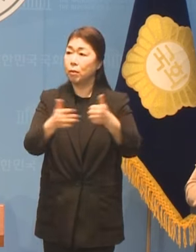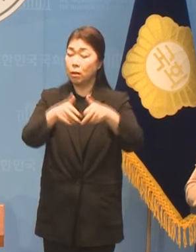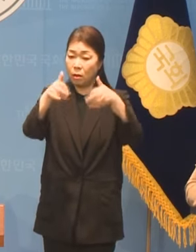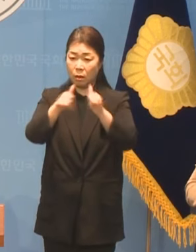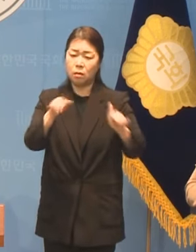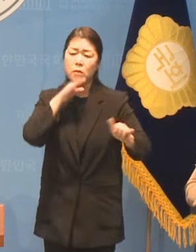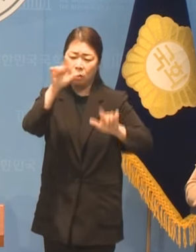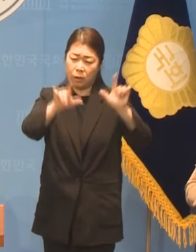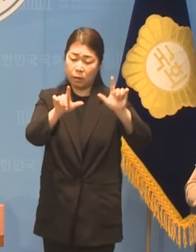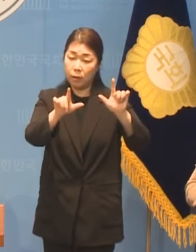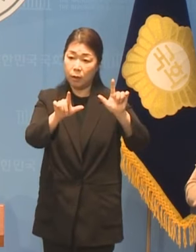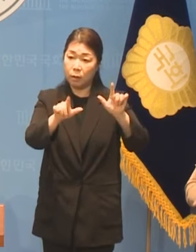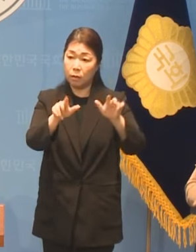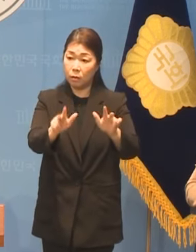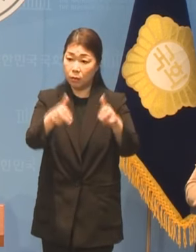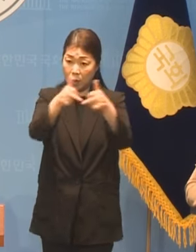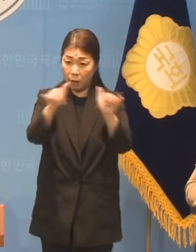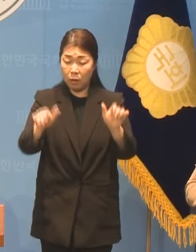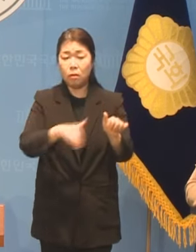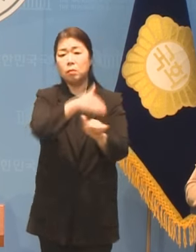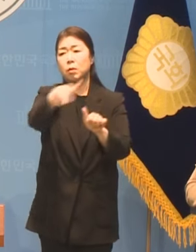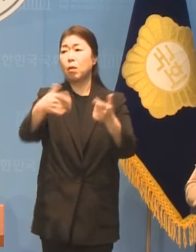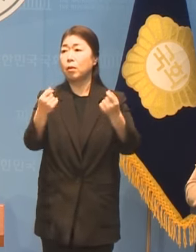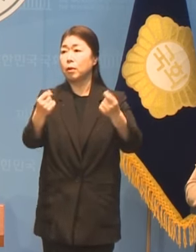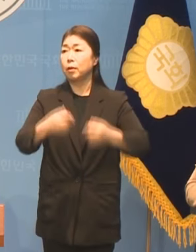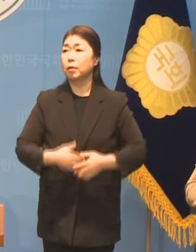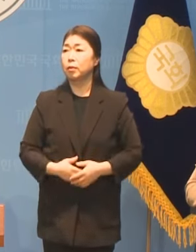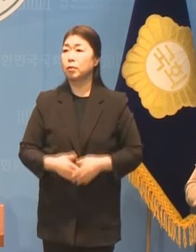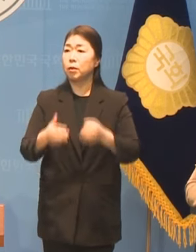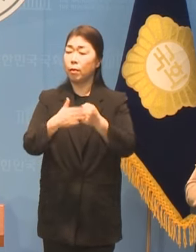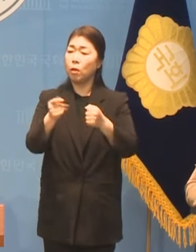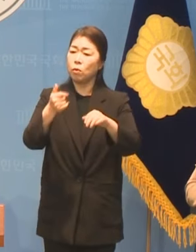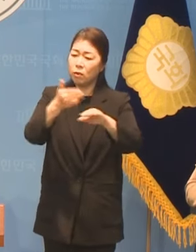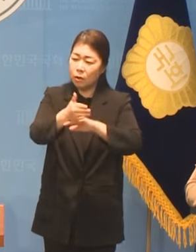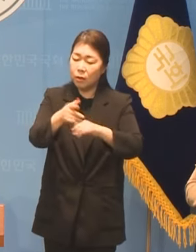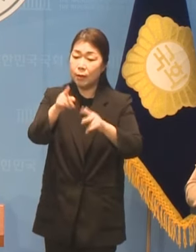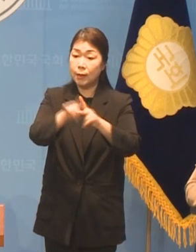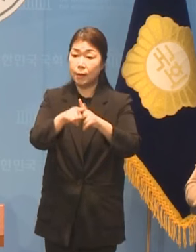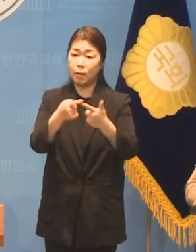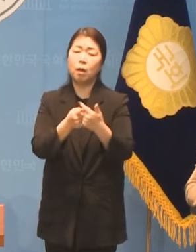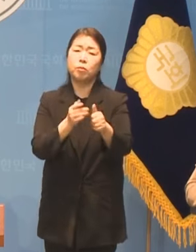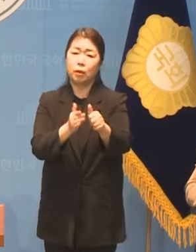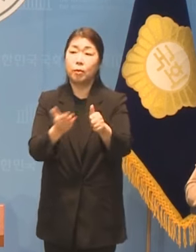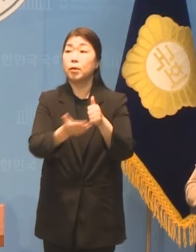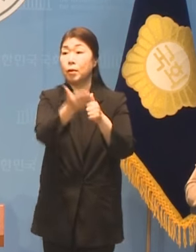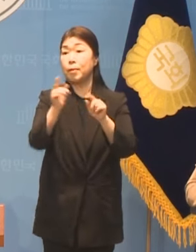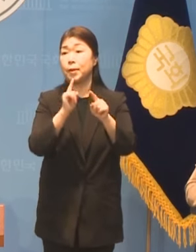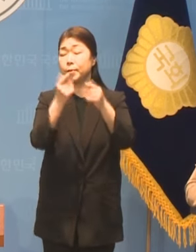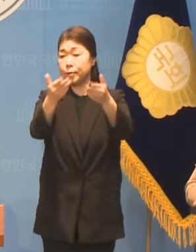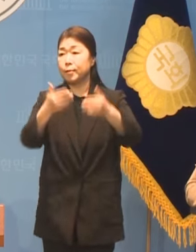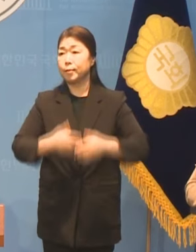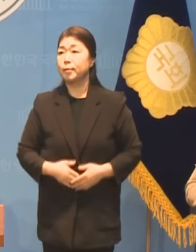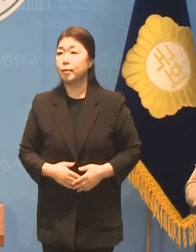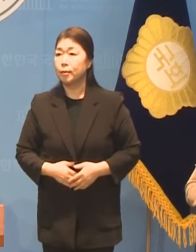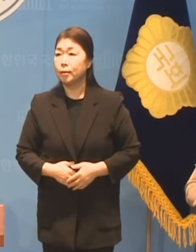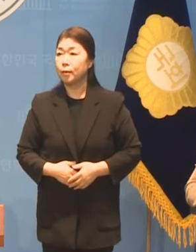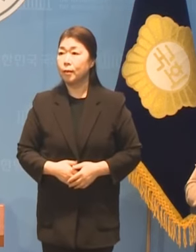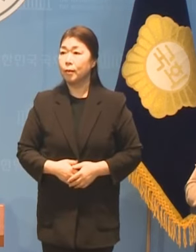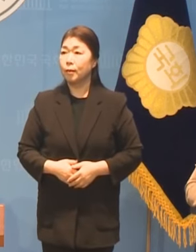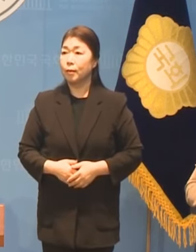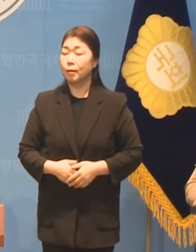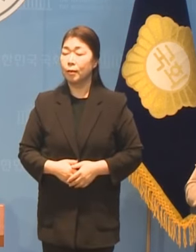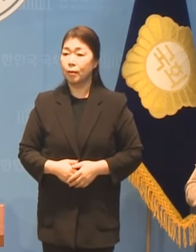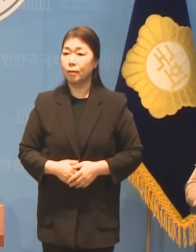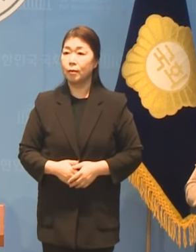현실 대한민국의 지금 현실이라고 생각이 들고 조금 늦어진 점에 대해서 기자님들께 양해의 말씀 부탁드리겠습니다